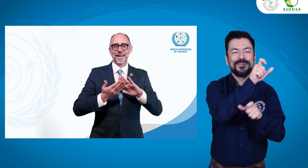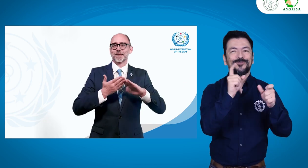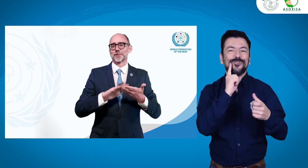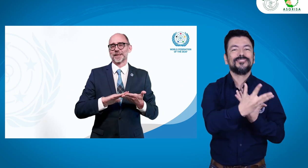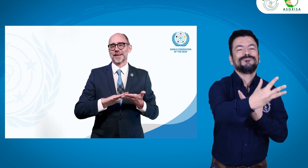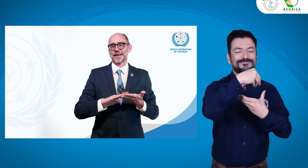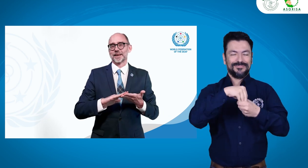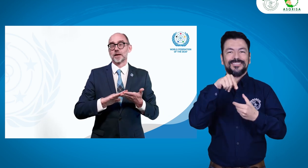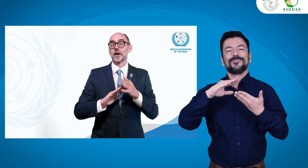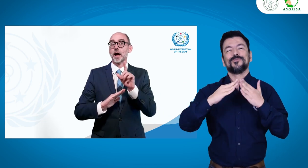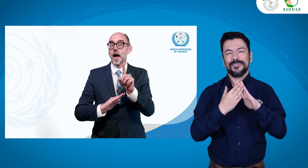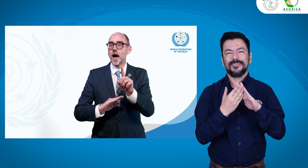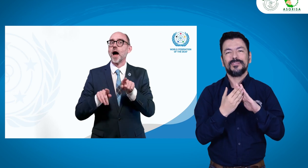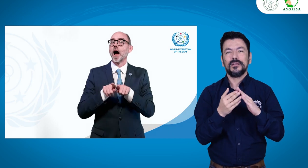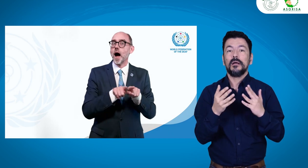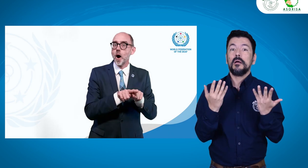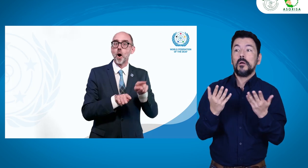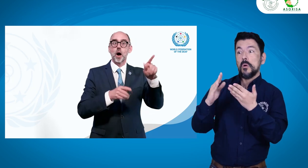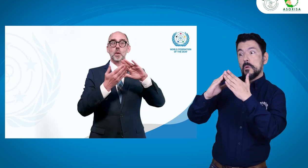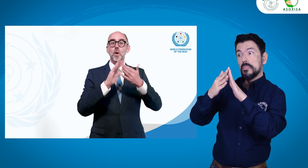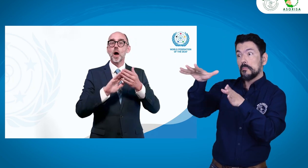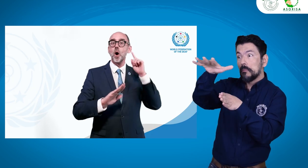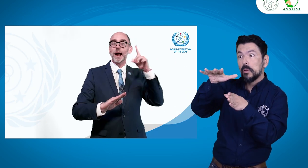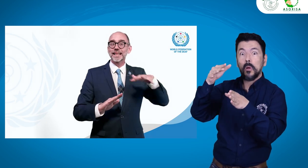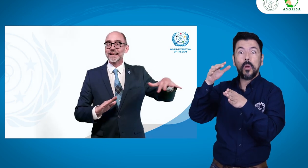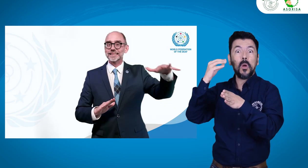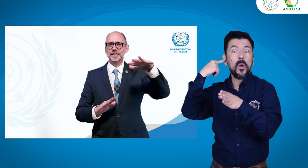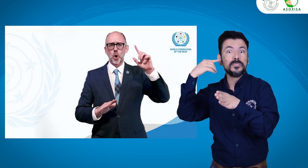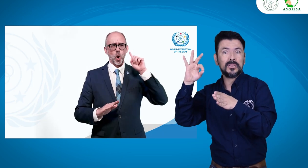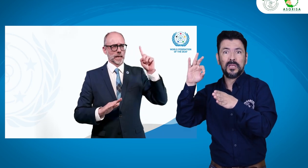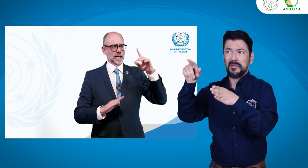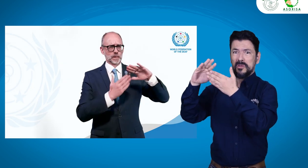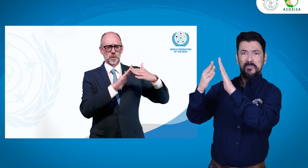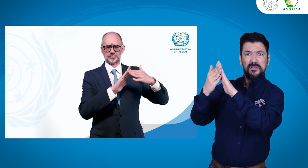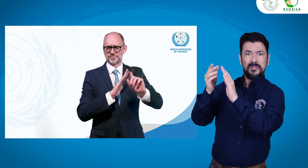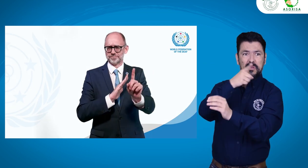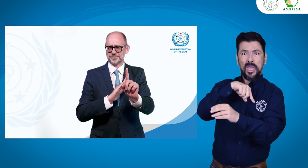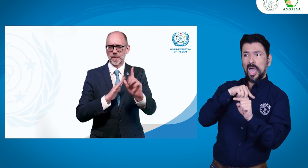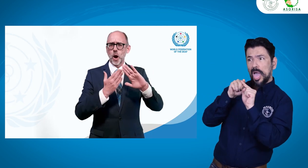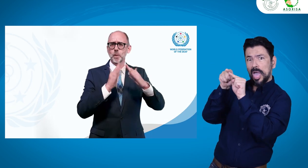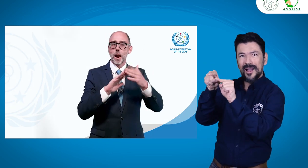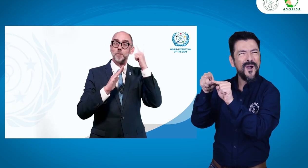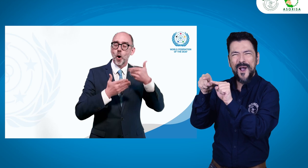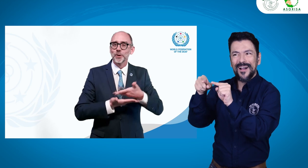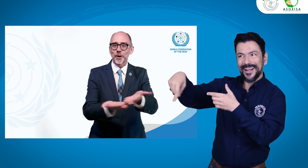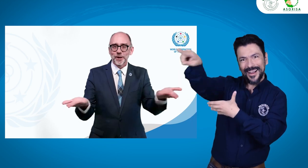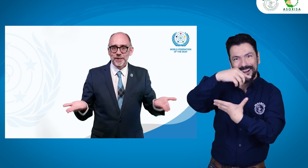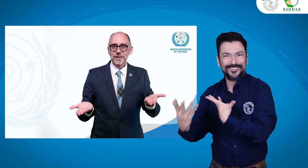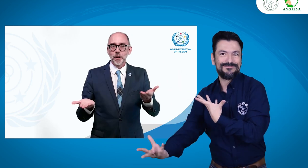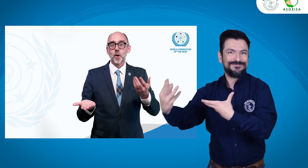la comunidad pueda estar incluida y que las personas oyentes también puedan conocer